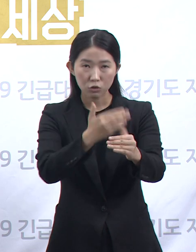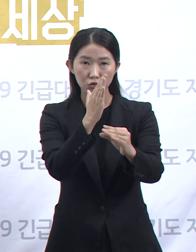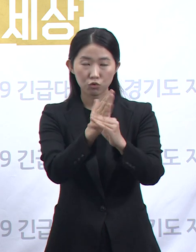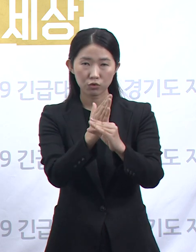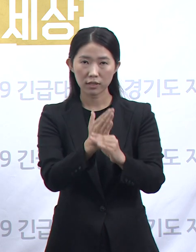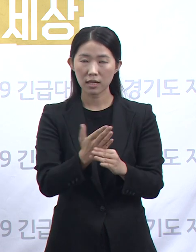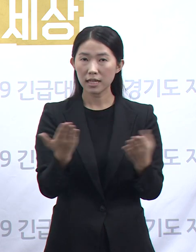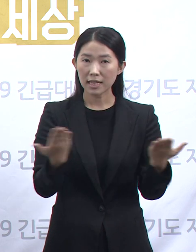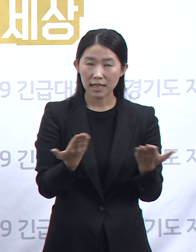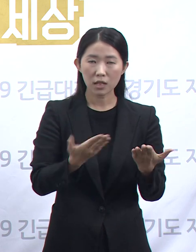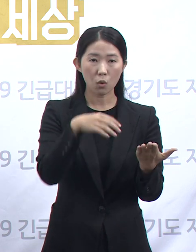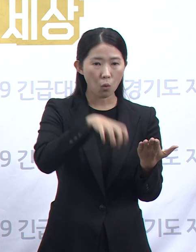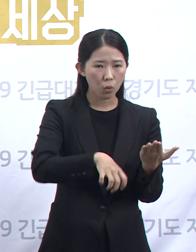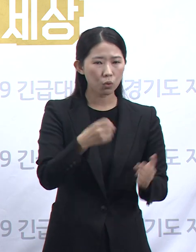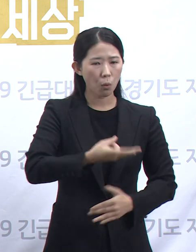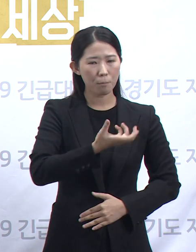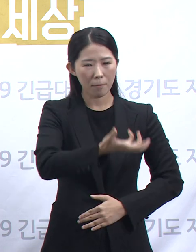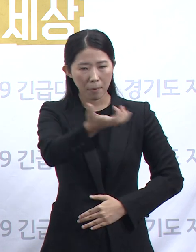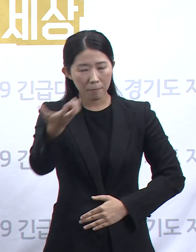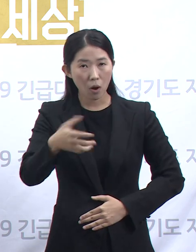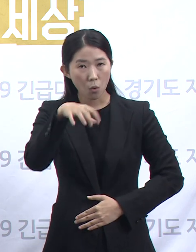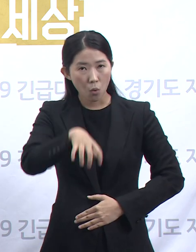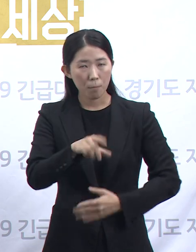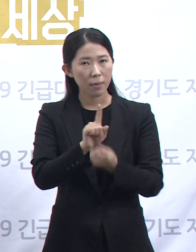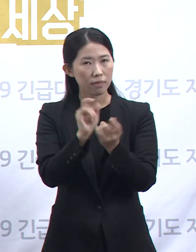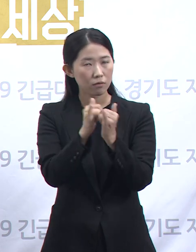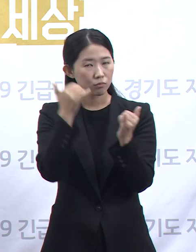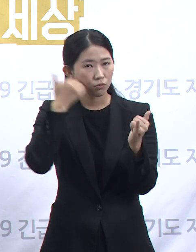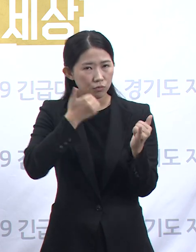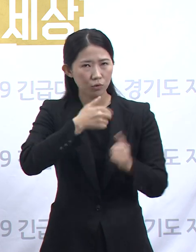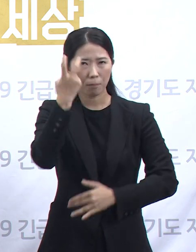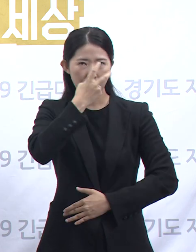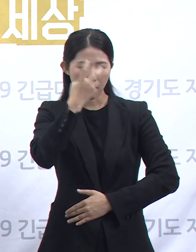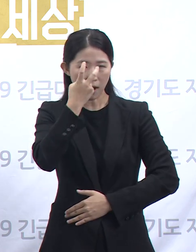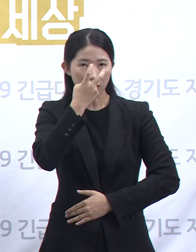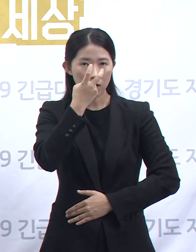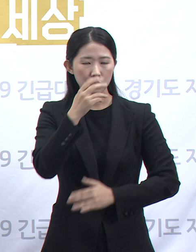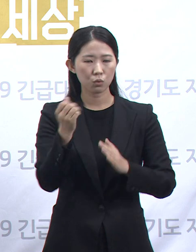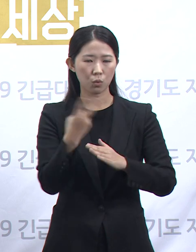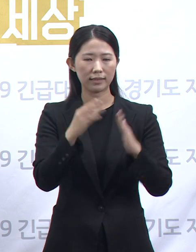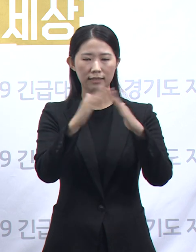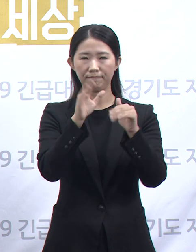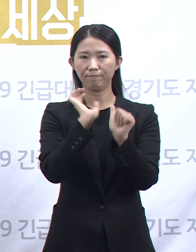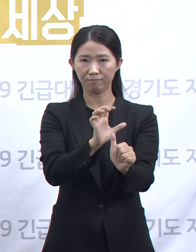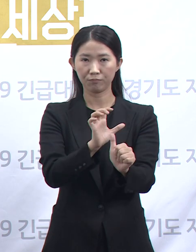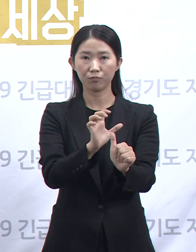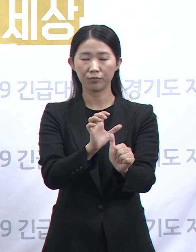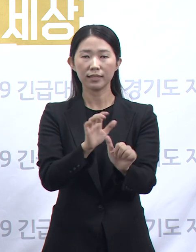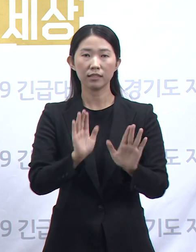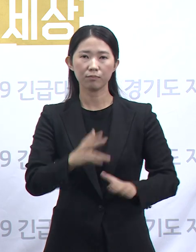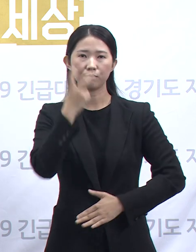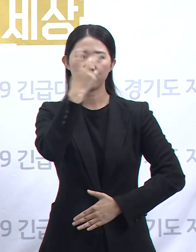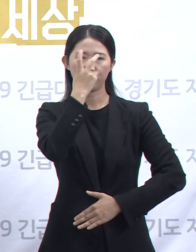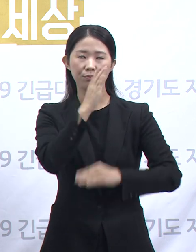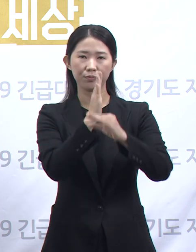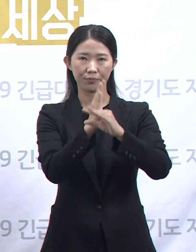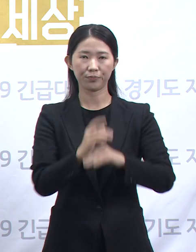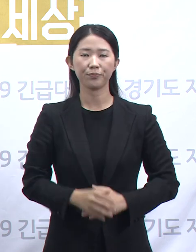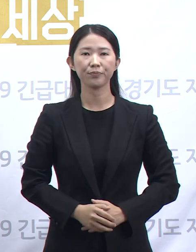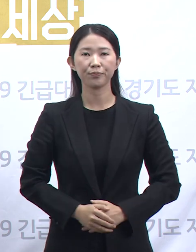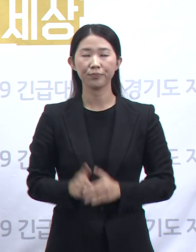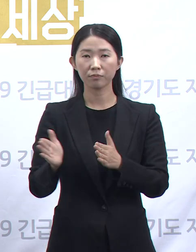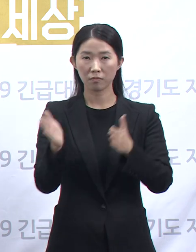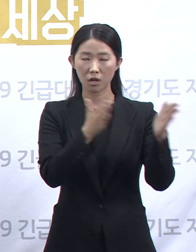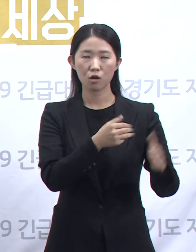근무지와 이동동선상의 접촉자로 파악하여 검사 및 자가격리 조치하고 모니터 중에 있습니다. 다음은